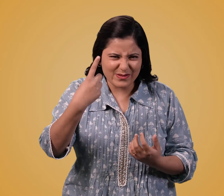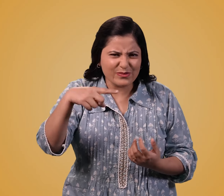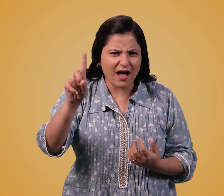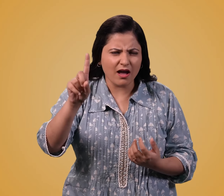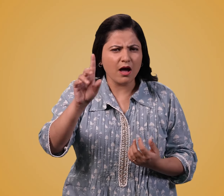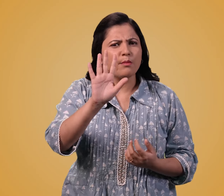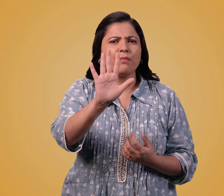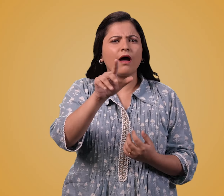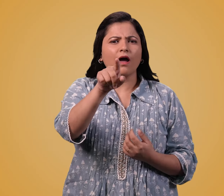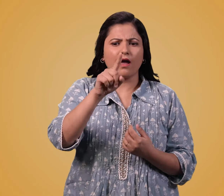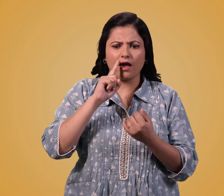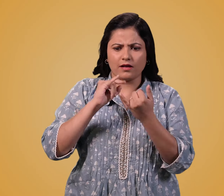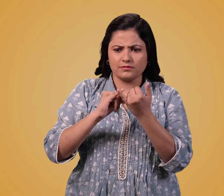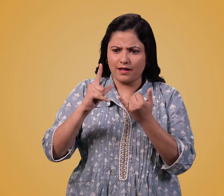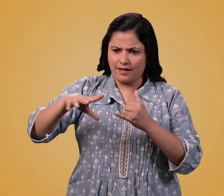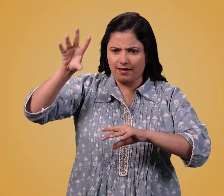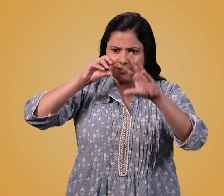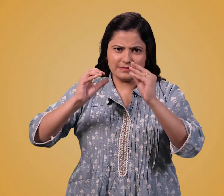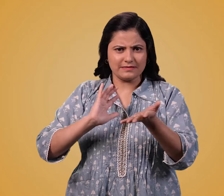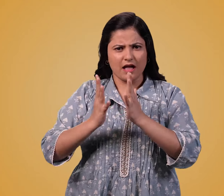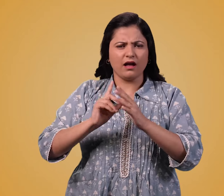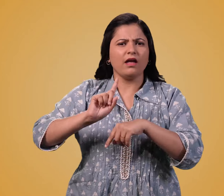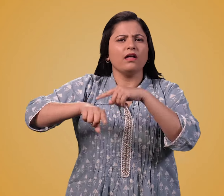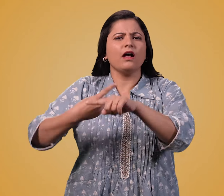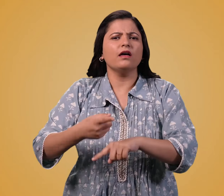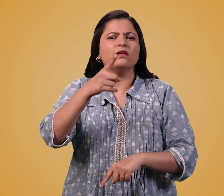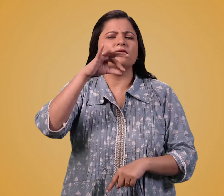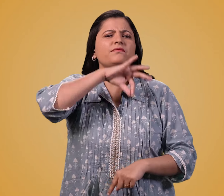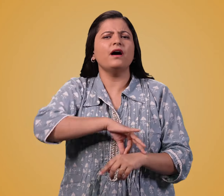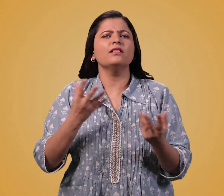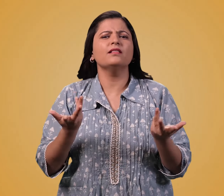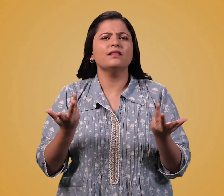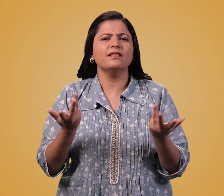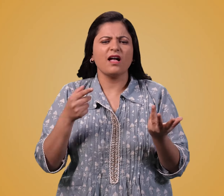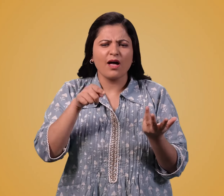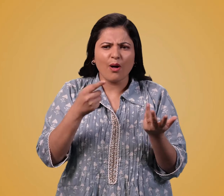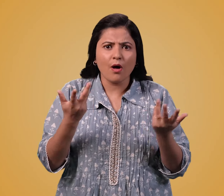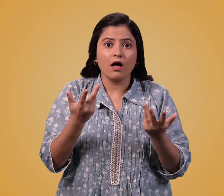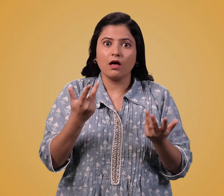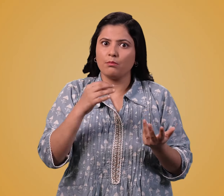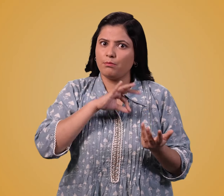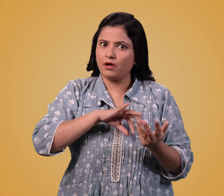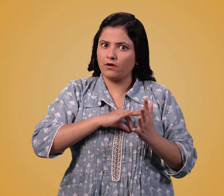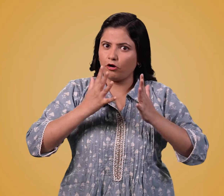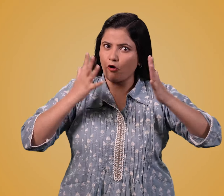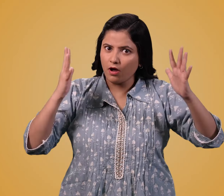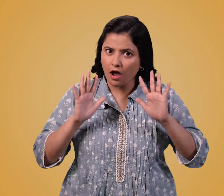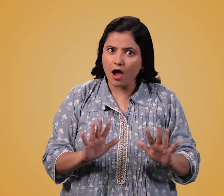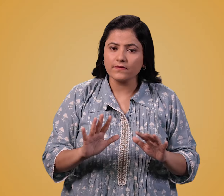ये को रूची है है ना आप सोच रहे होंगे कि भारतिय संकेतिक भाशा सीखने से आपका क्या फाइदा होगा इसके पांच